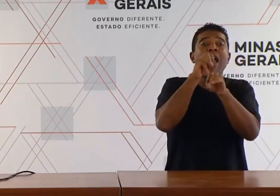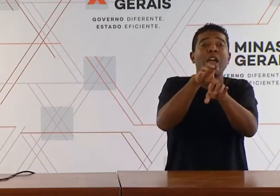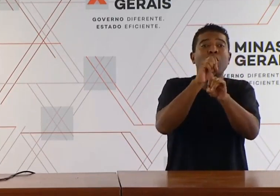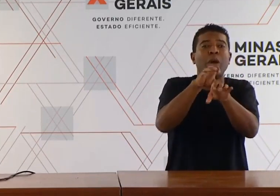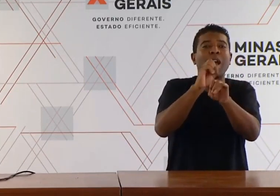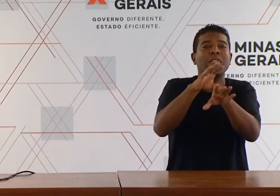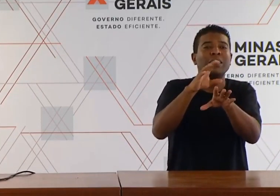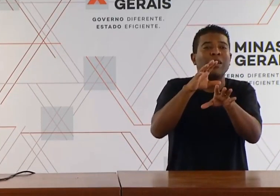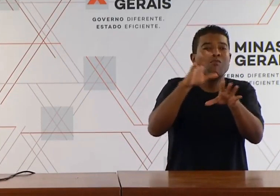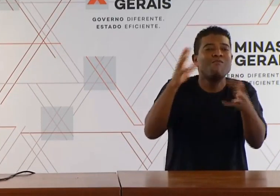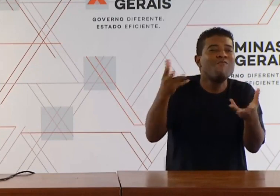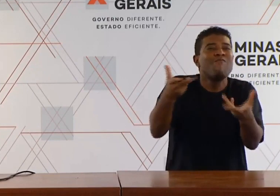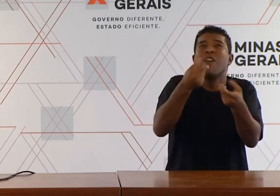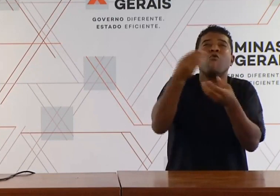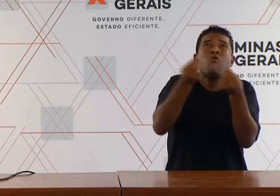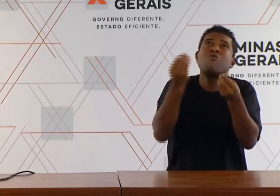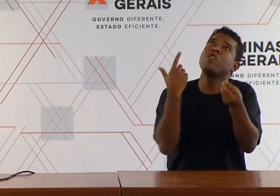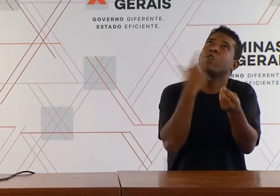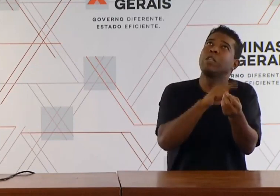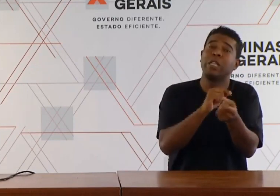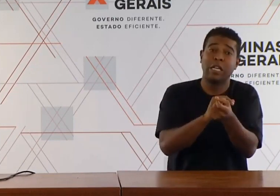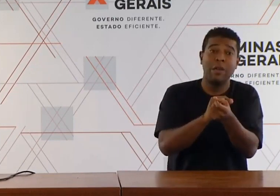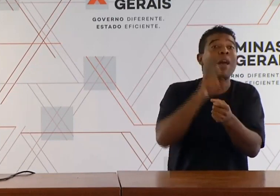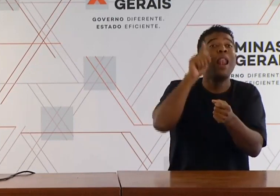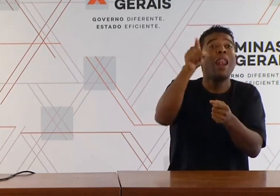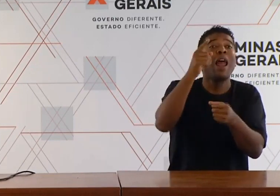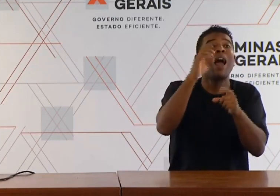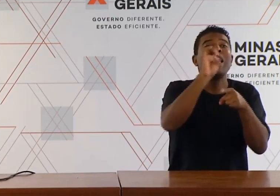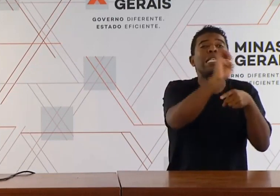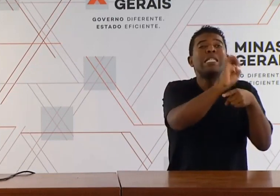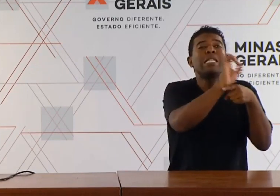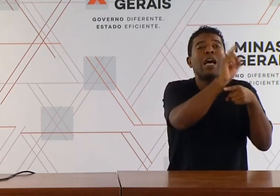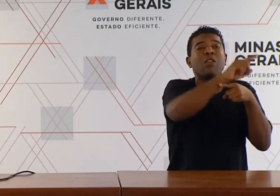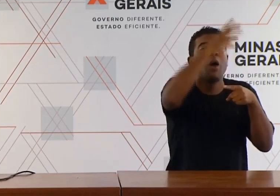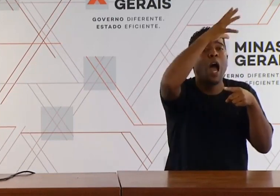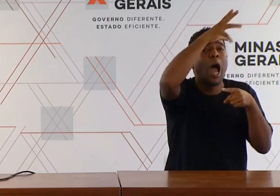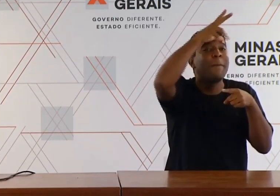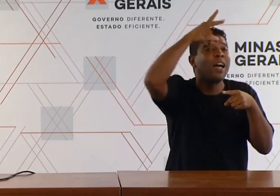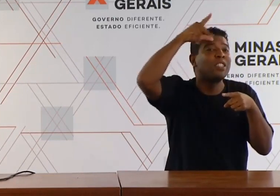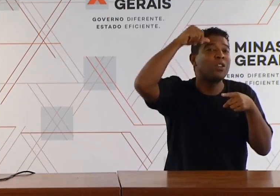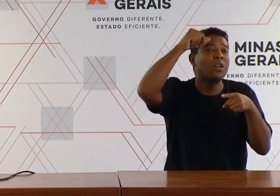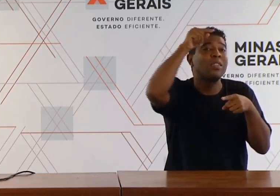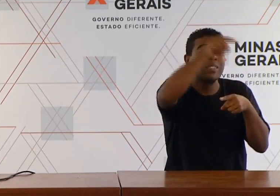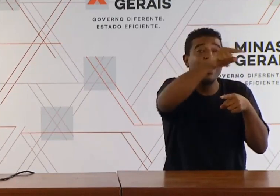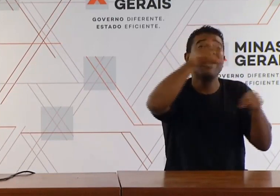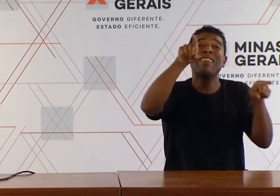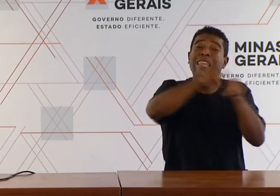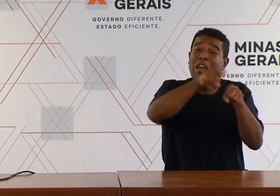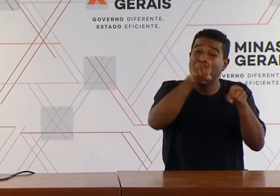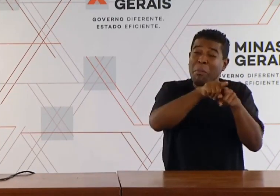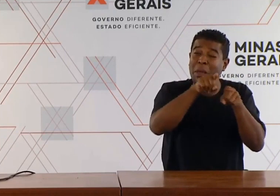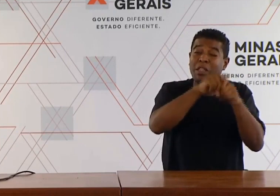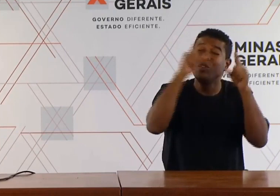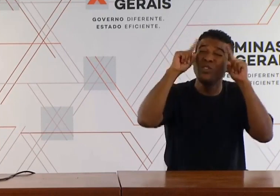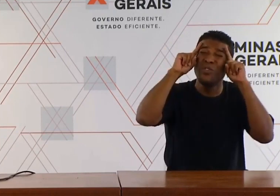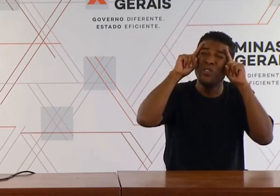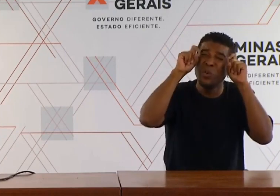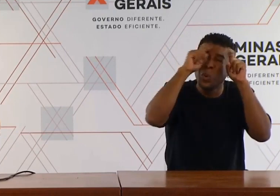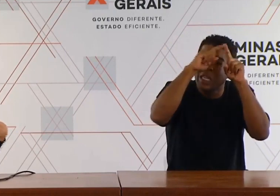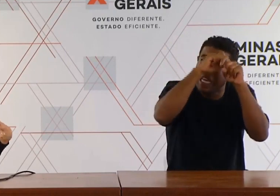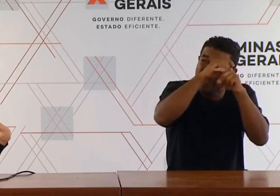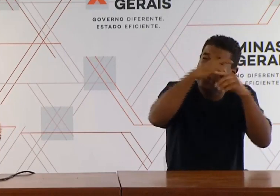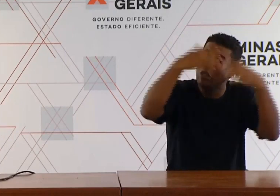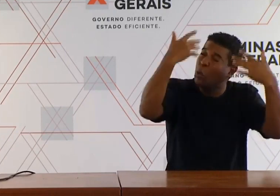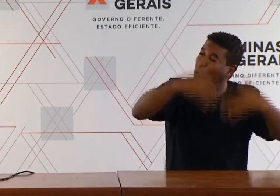do Amazonas. Eles lá têm restrições muito grandes à questão de internet também. A gente sabe